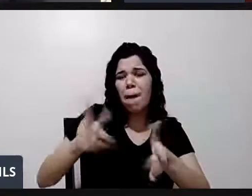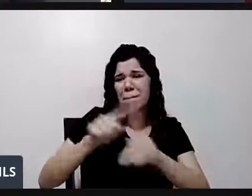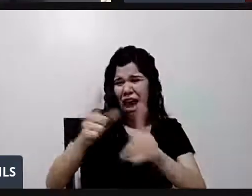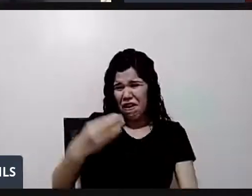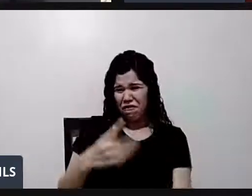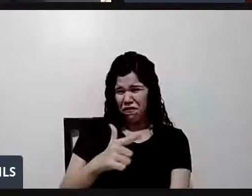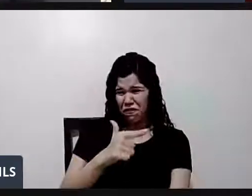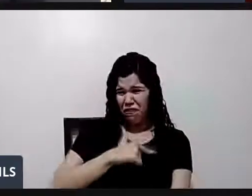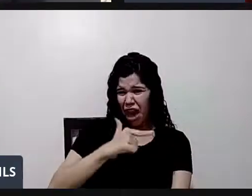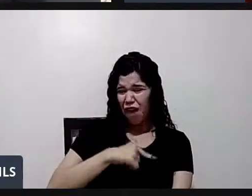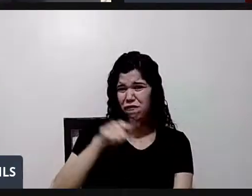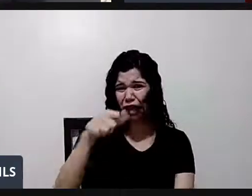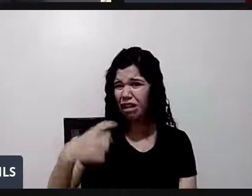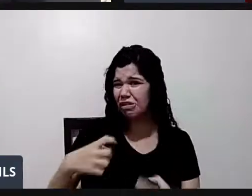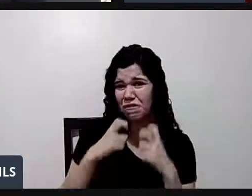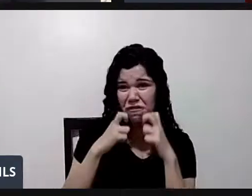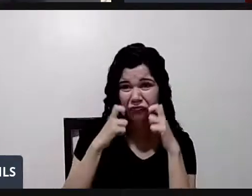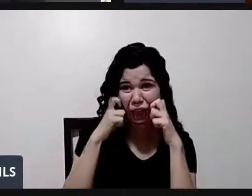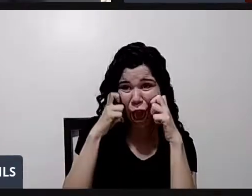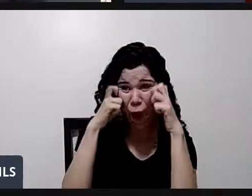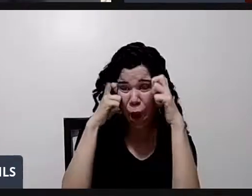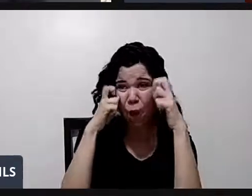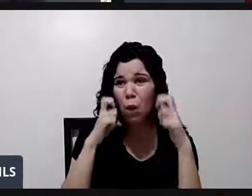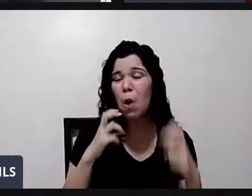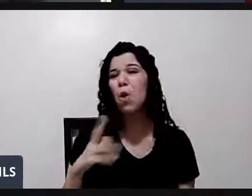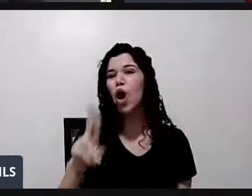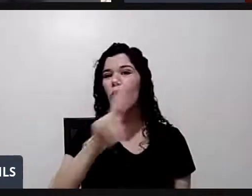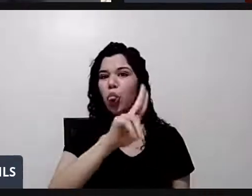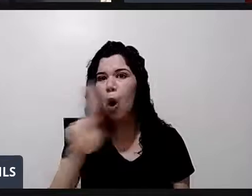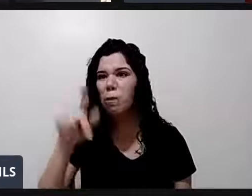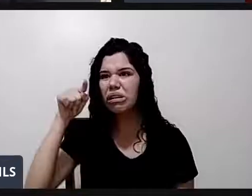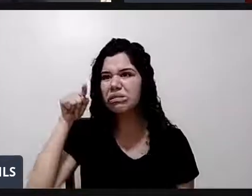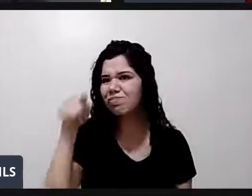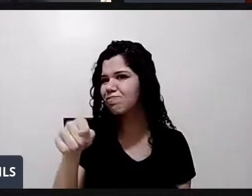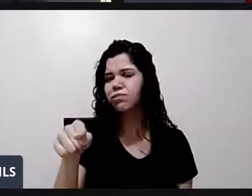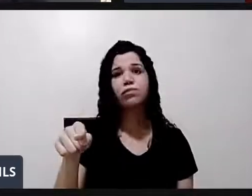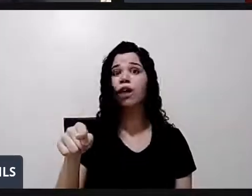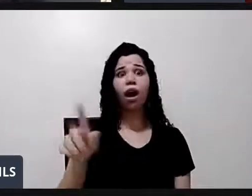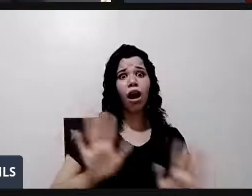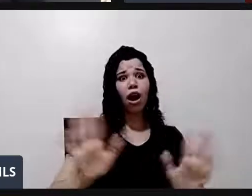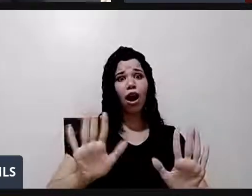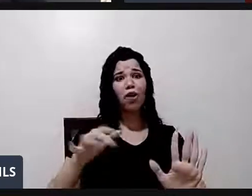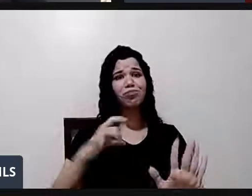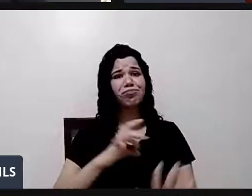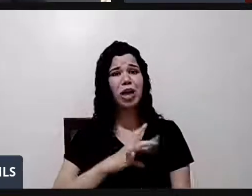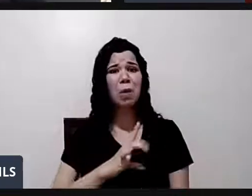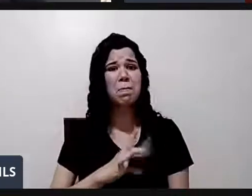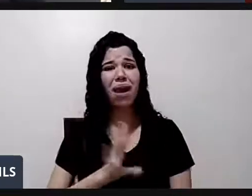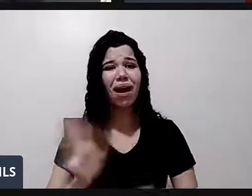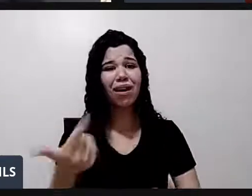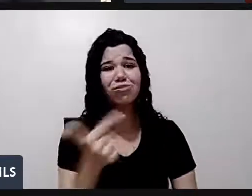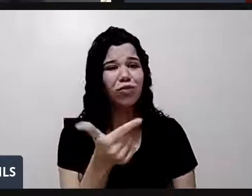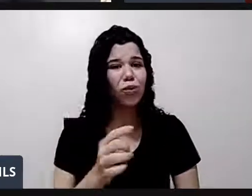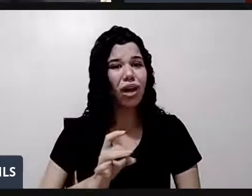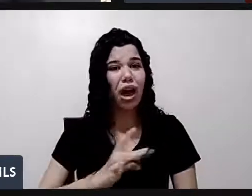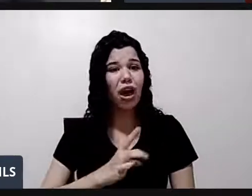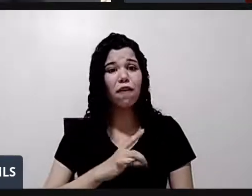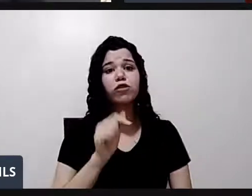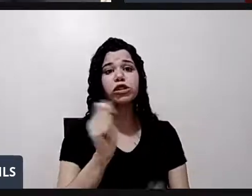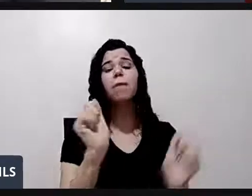vergonha do seu nome? Não, eu não posso ter vergonha. Quem tem medo não faz nada. Você faz o que puder. Você faz